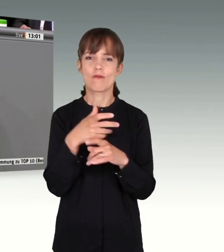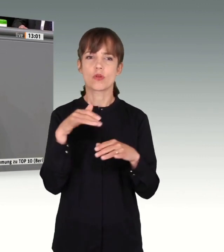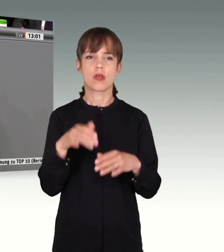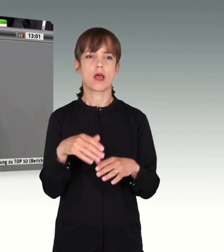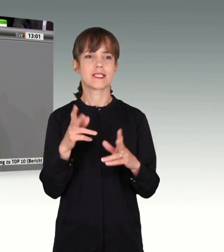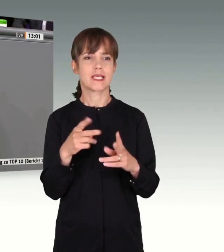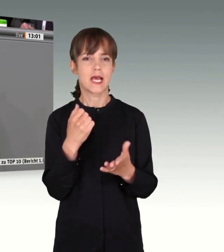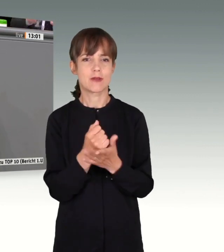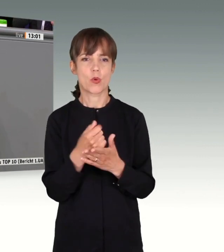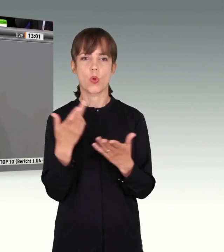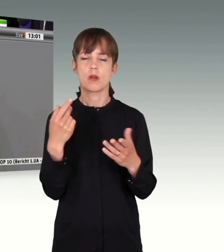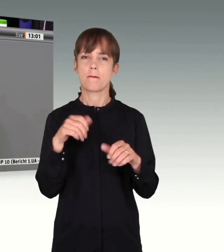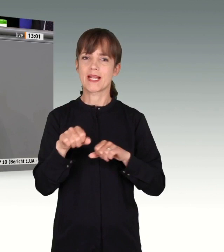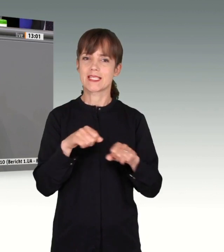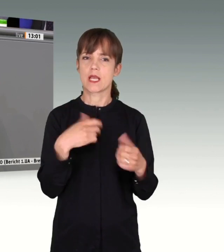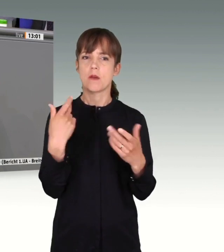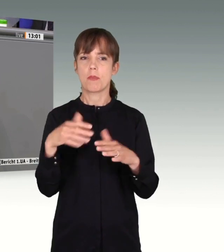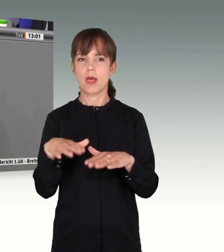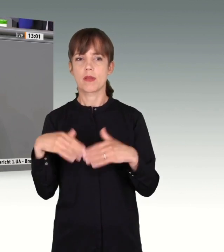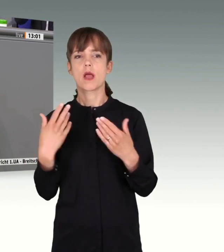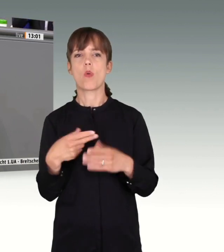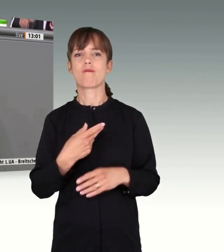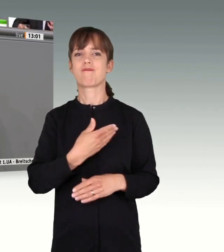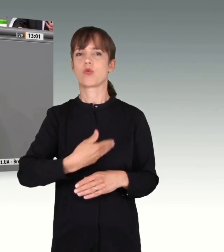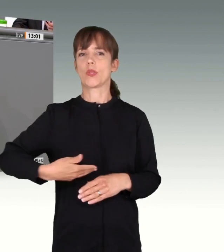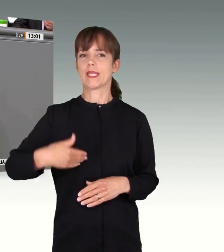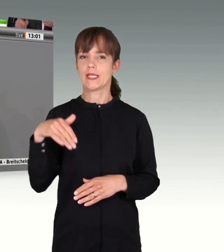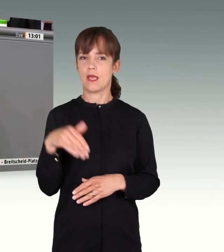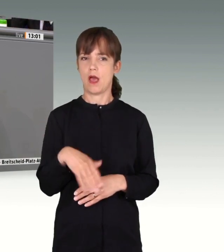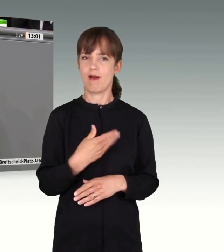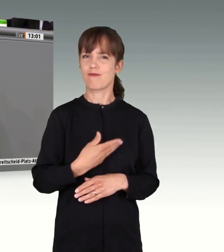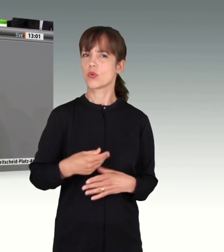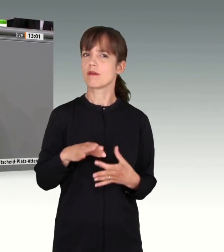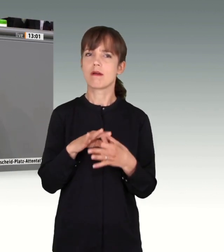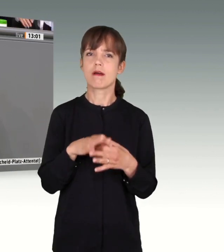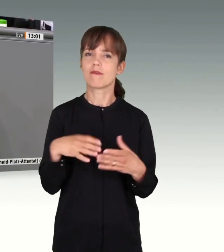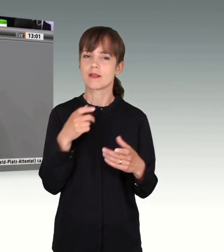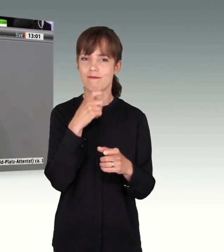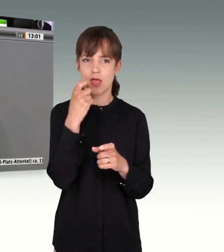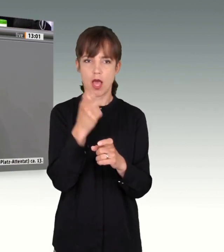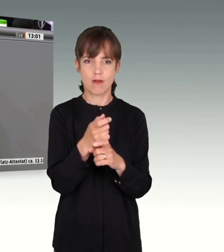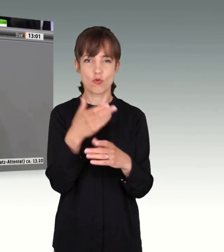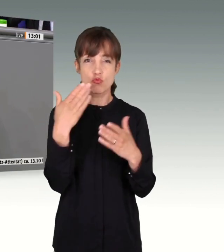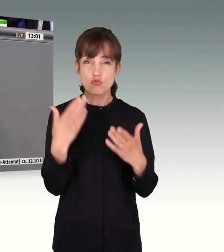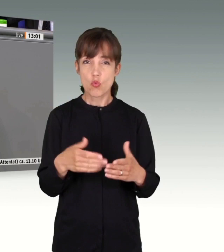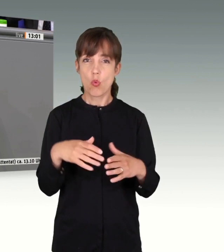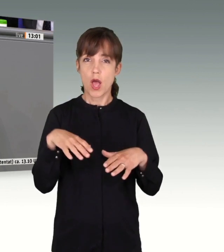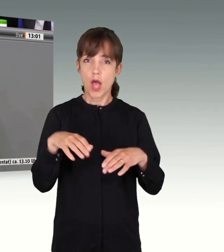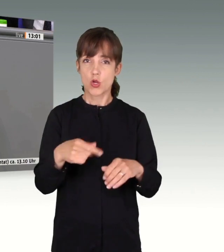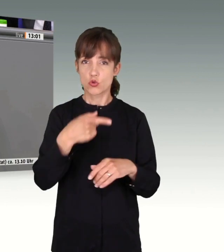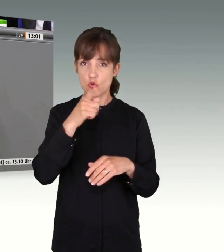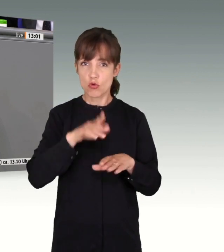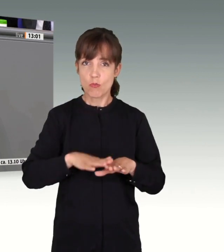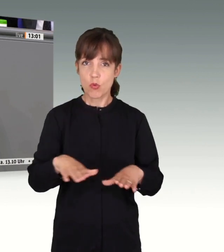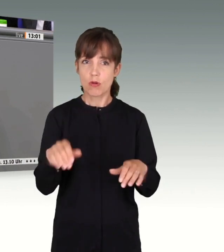tragen ebenso Wunden davon, nämlich die Wunden in ihrer Verantwortung, der Verantwortung, dass so ein Anschlag auf deutschem Boden geschehen